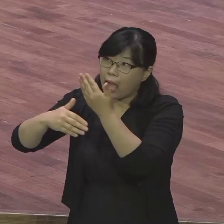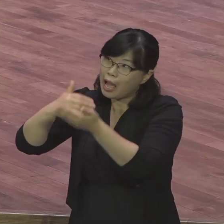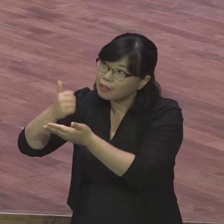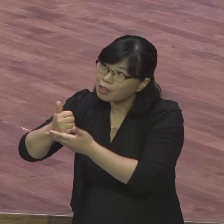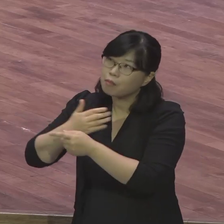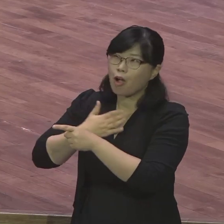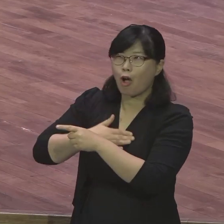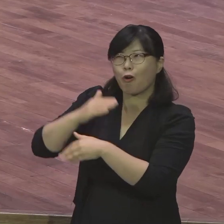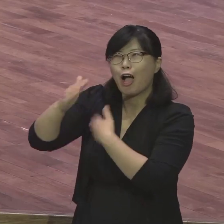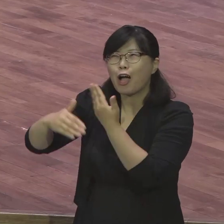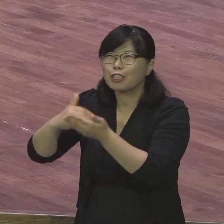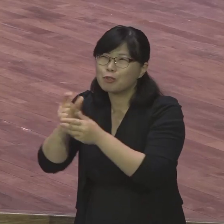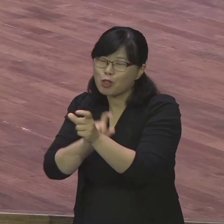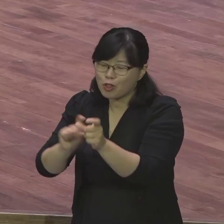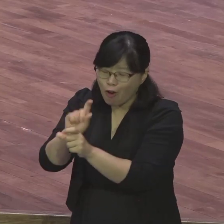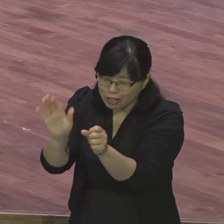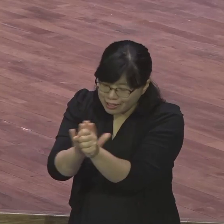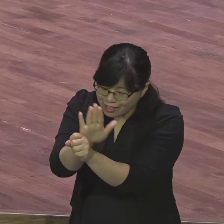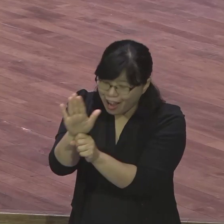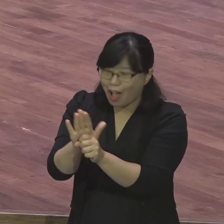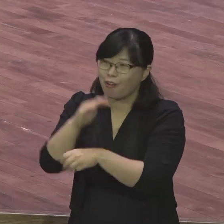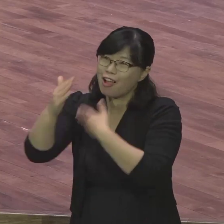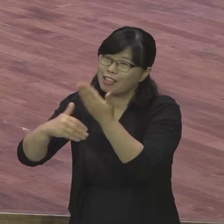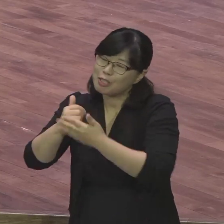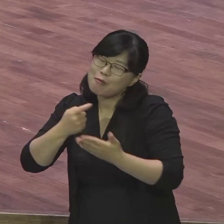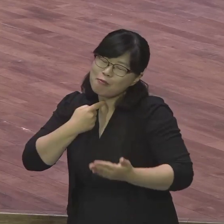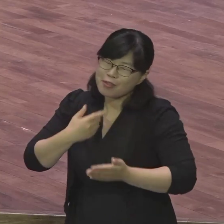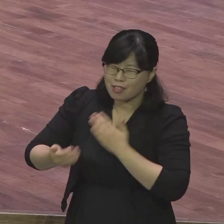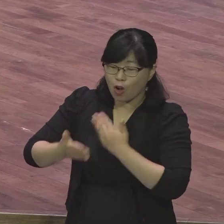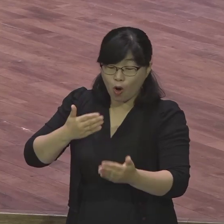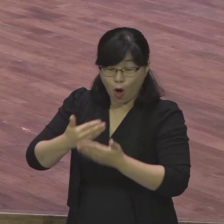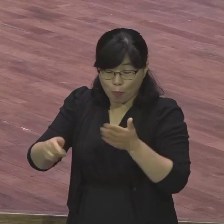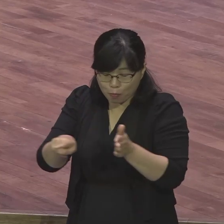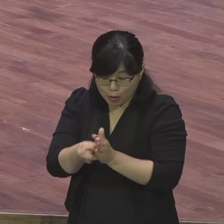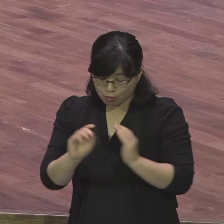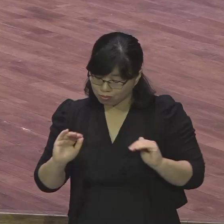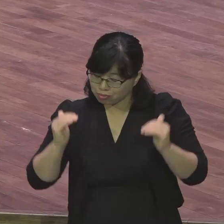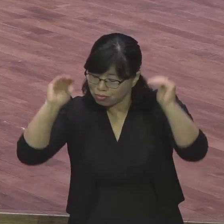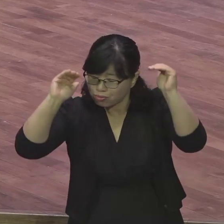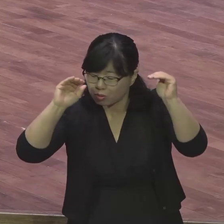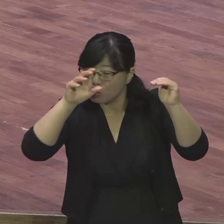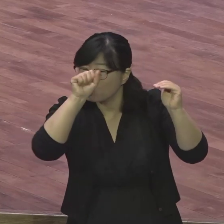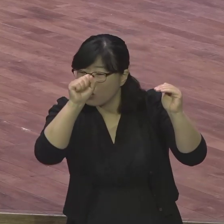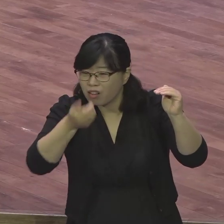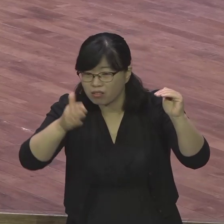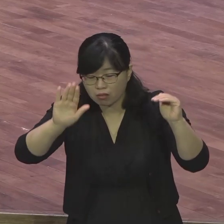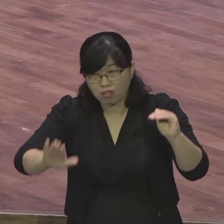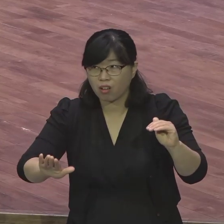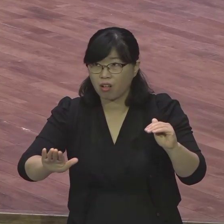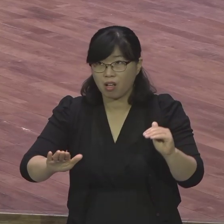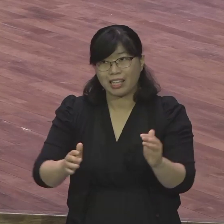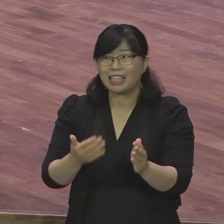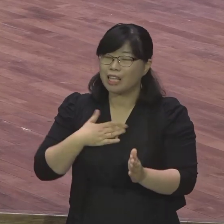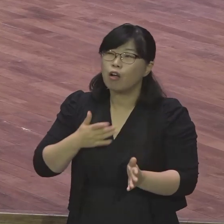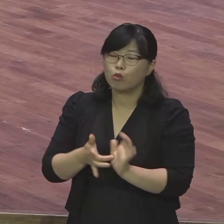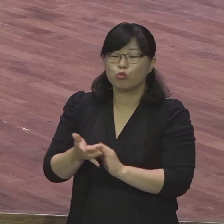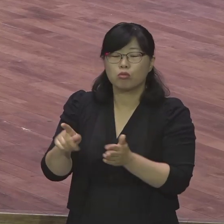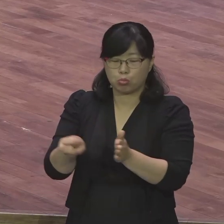가까이 가야 되고 더 피부를 느껴야 되는데 그걸 못 느껴. 한 분도. 교회도 아니고 믿기는 하지만 한